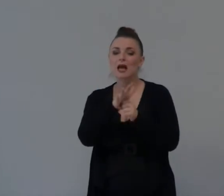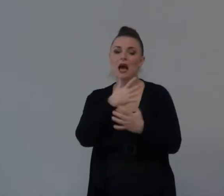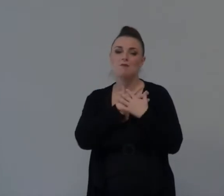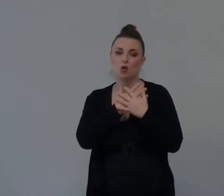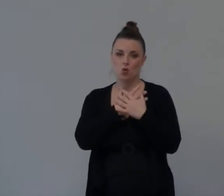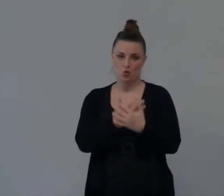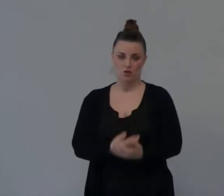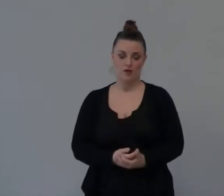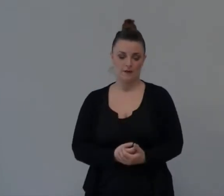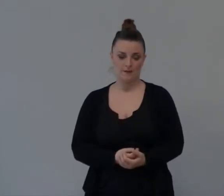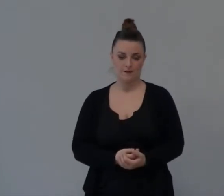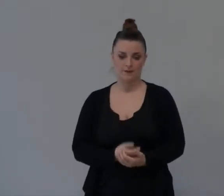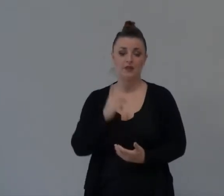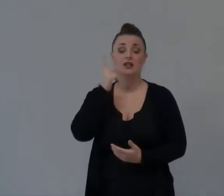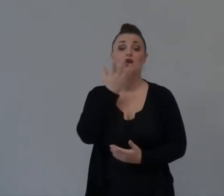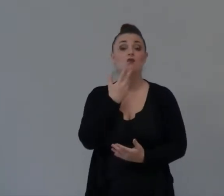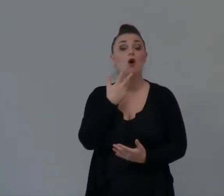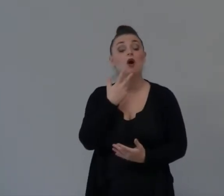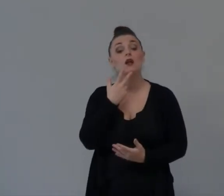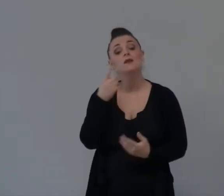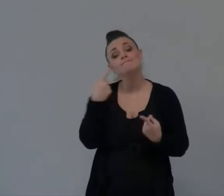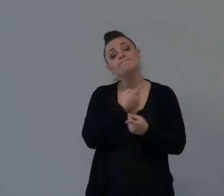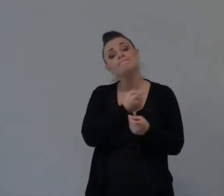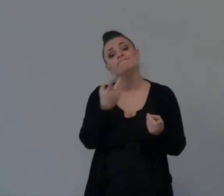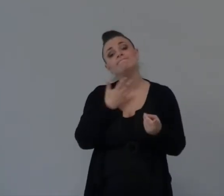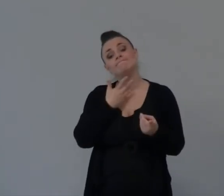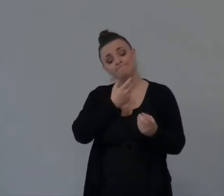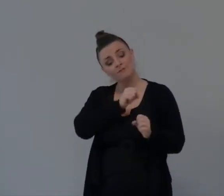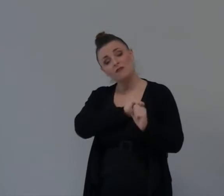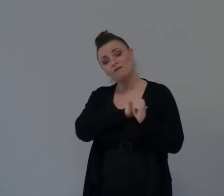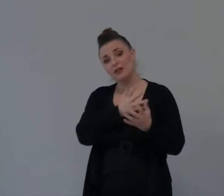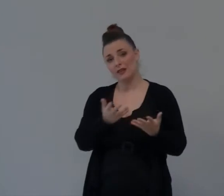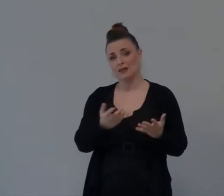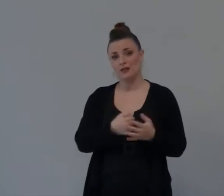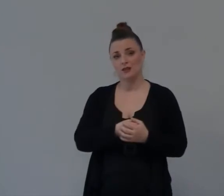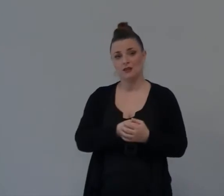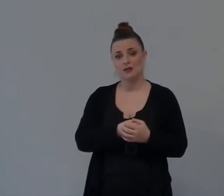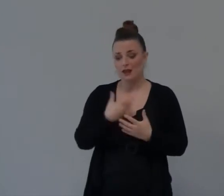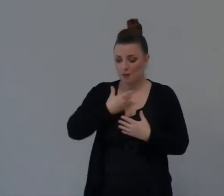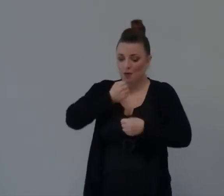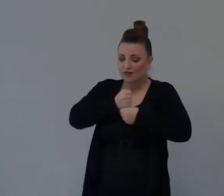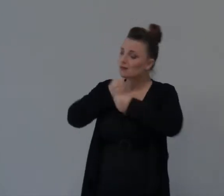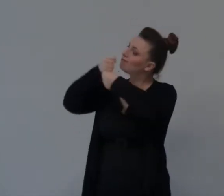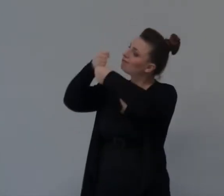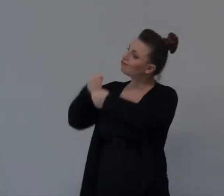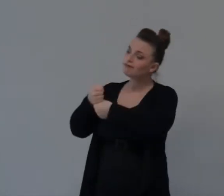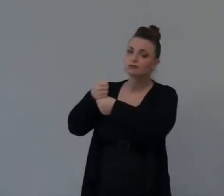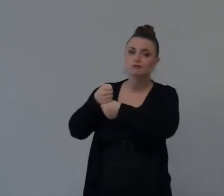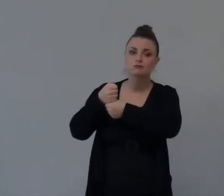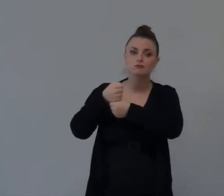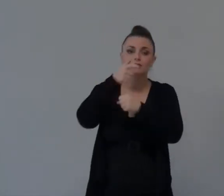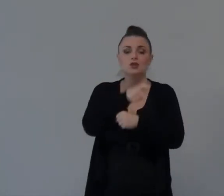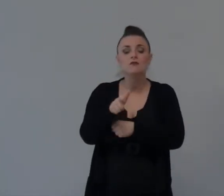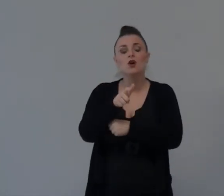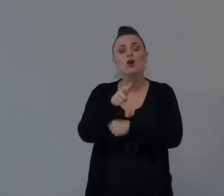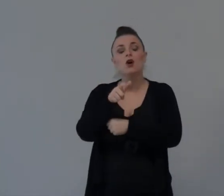Dio Vuole Che abbiamo Fede Nella sua Presidenza Dio vuole Che noi Ci affidiamo Ma anche Abbiamo Un piano